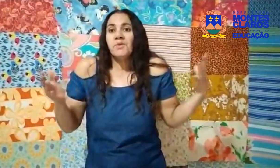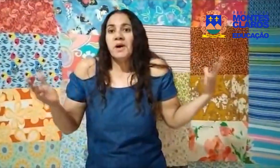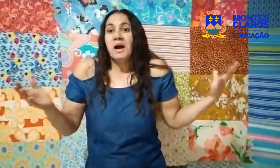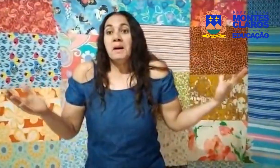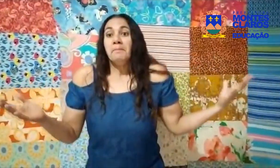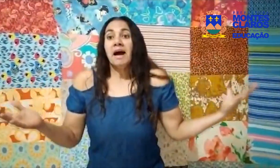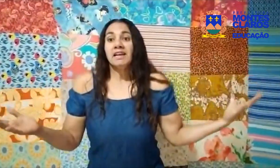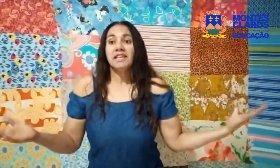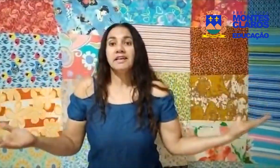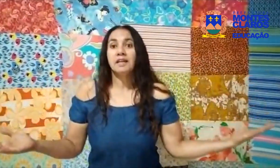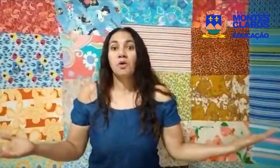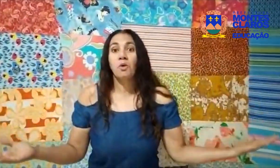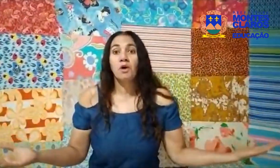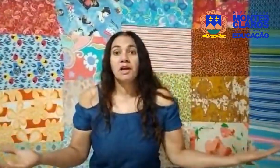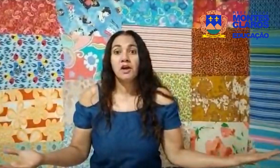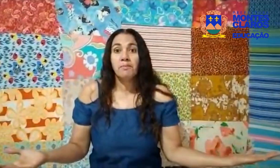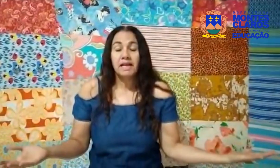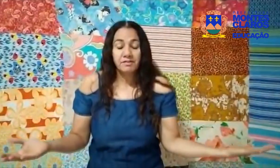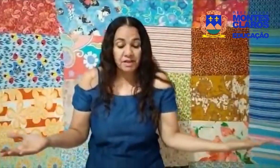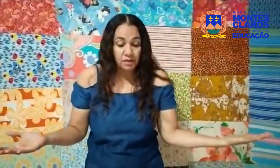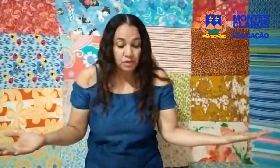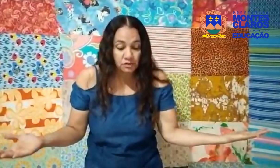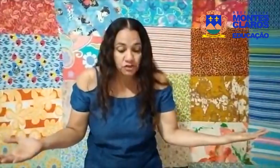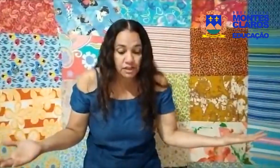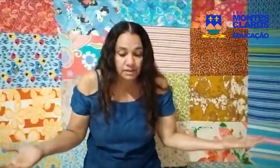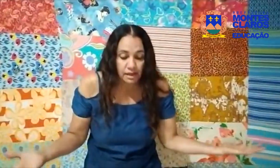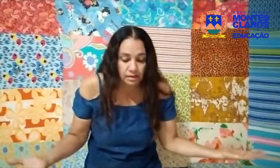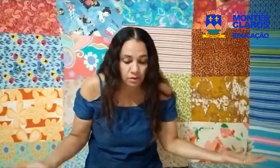Mariana correu para ver o que tinha dentro